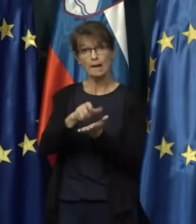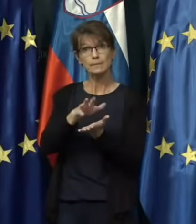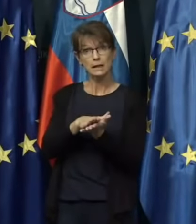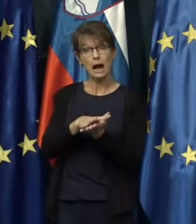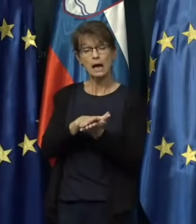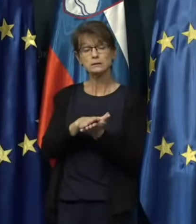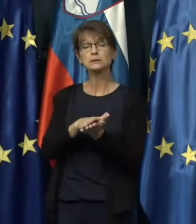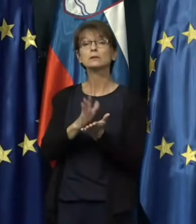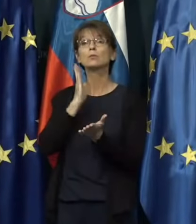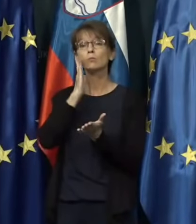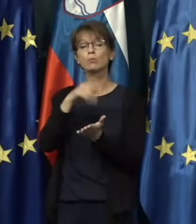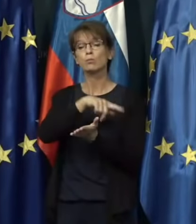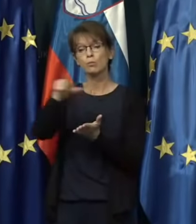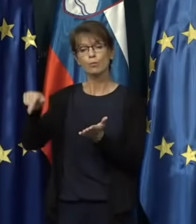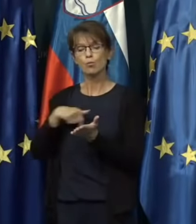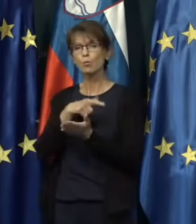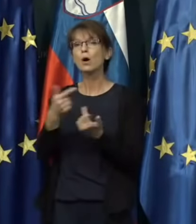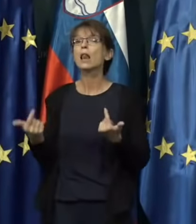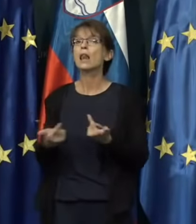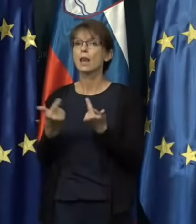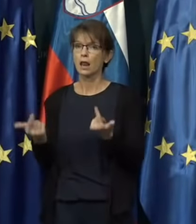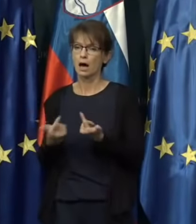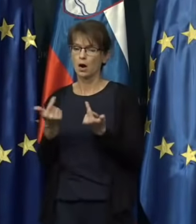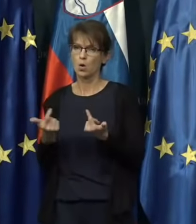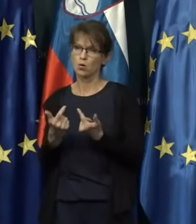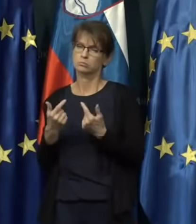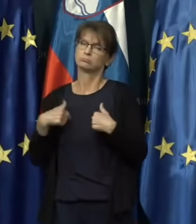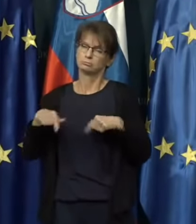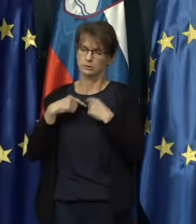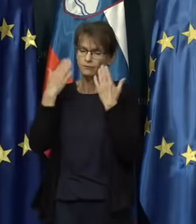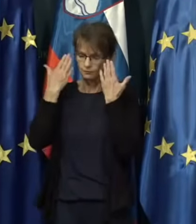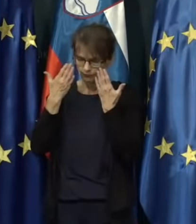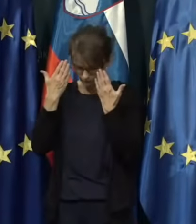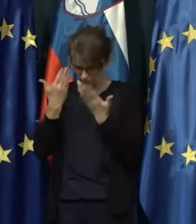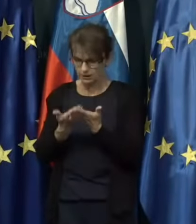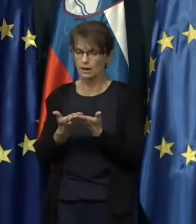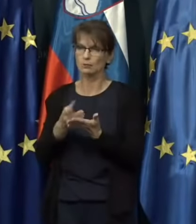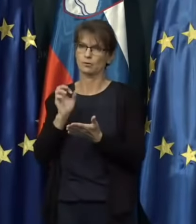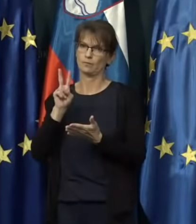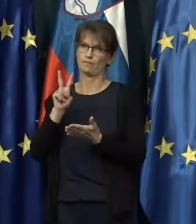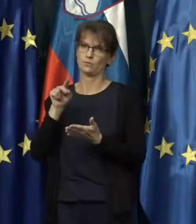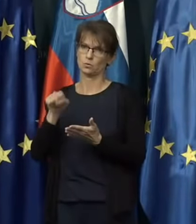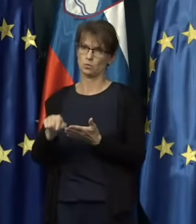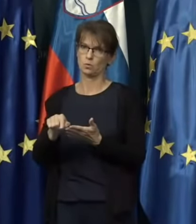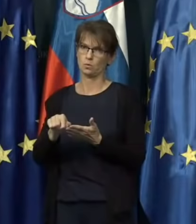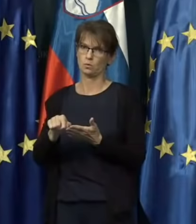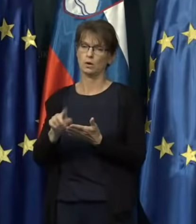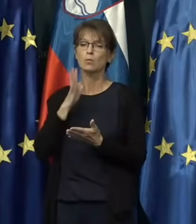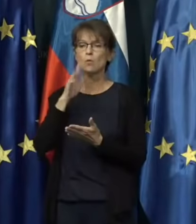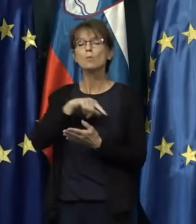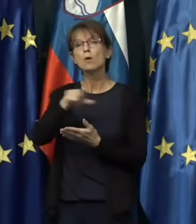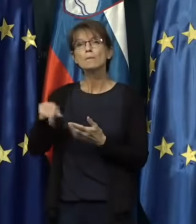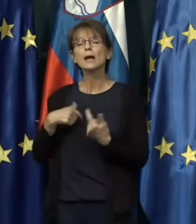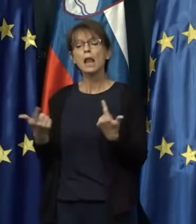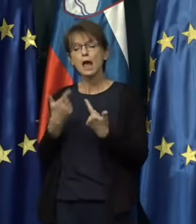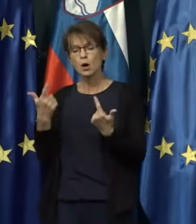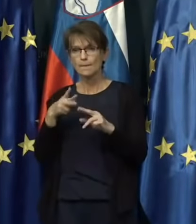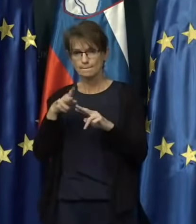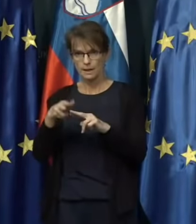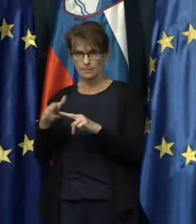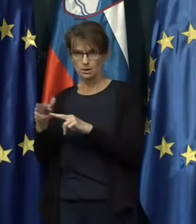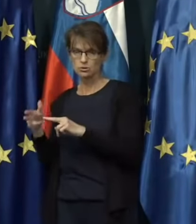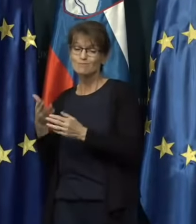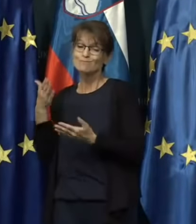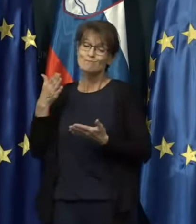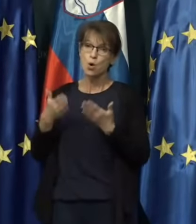bomo lahko v to verjamemo, preprečili morebitno